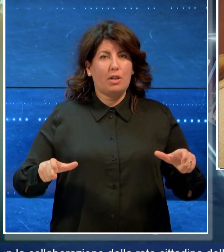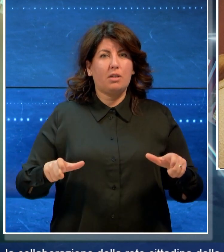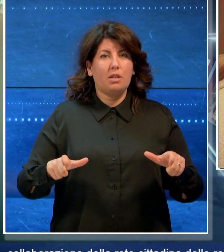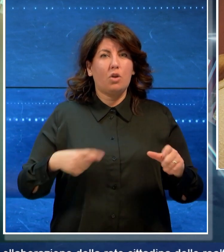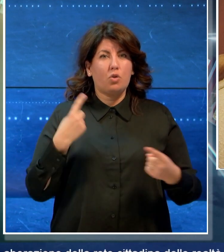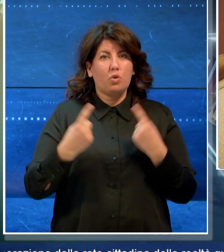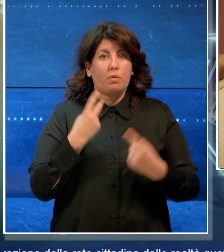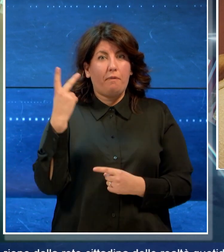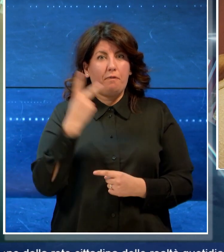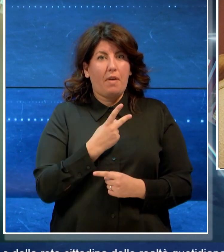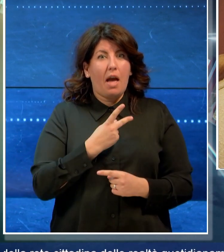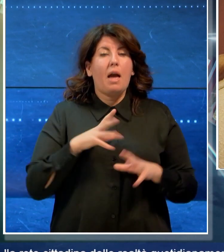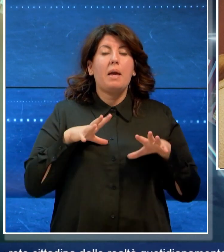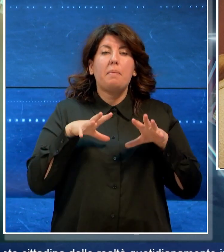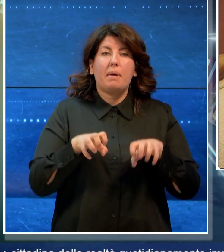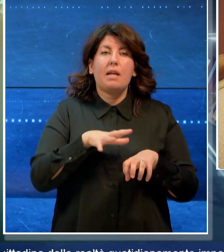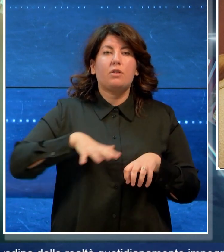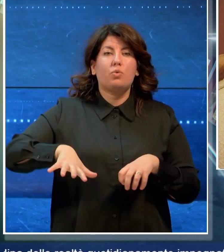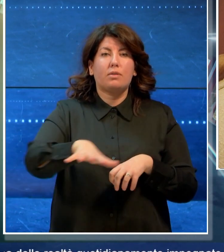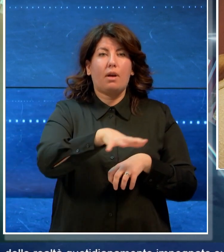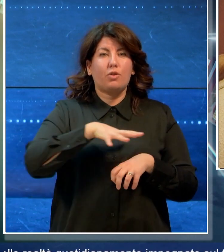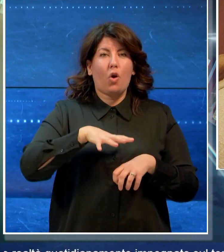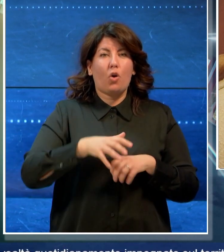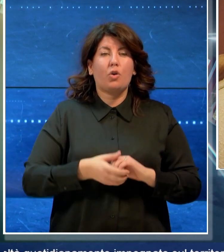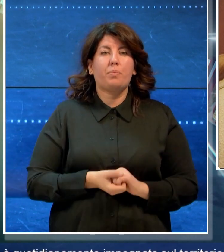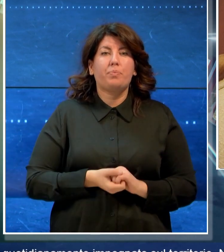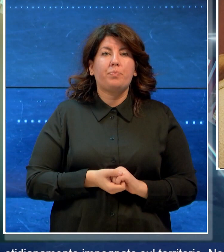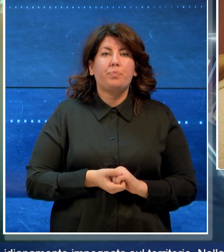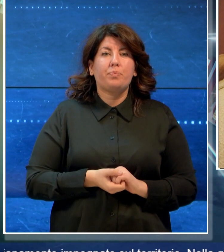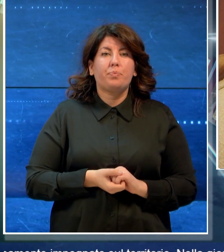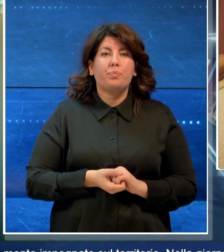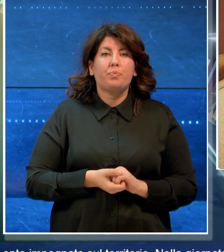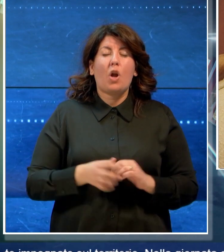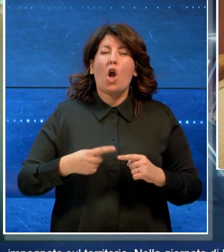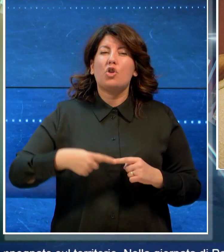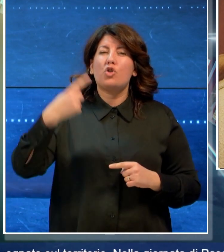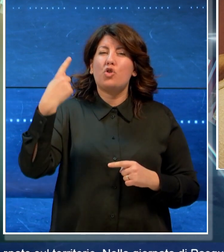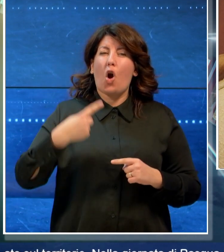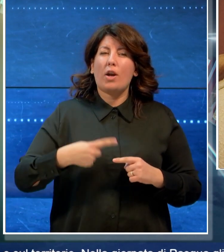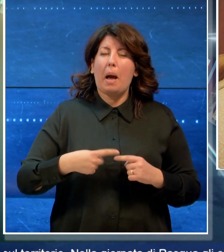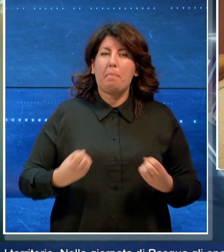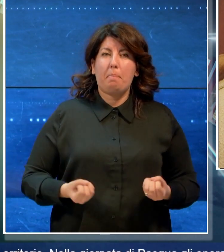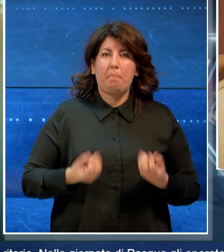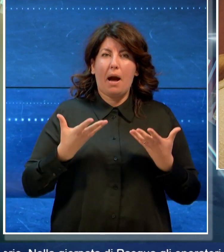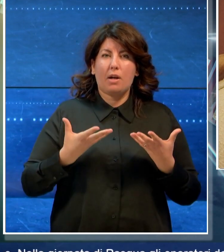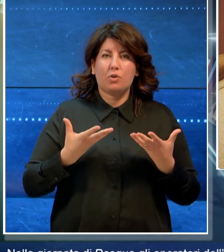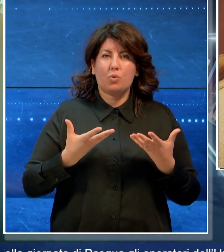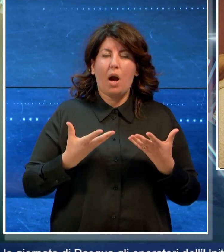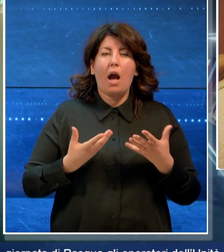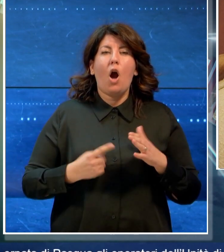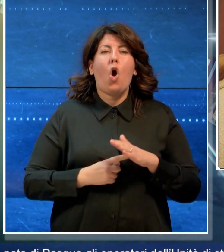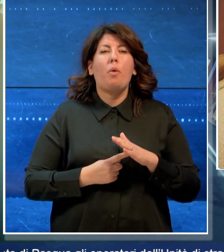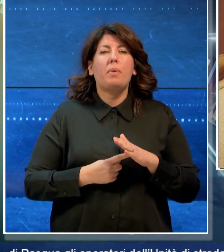impegnate sul territorio. Nella giornata di Pasqua, gli operatori dell'unità di